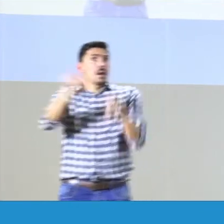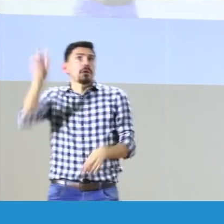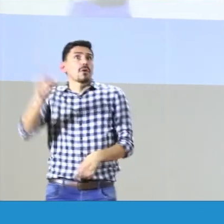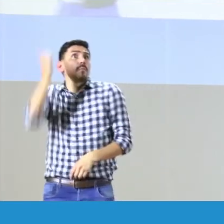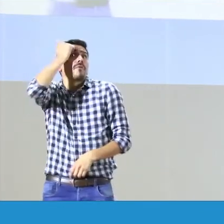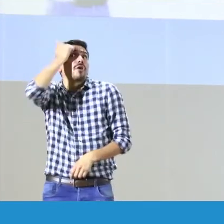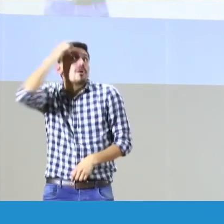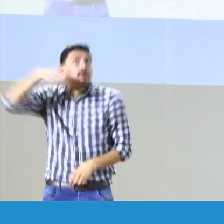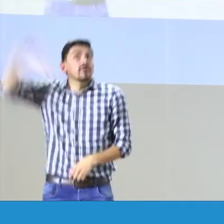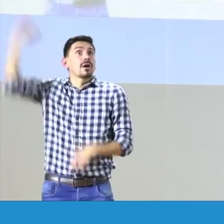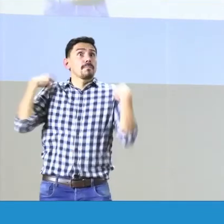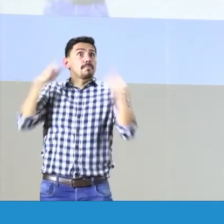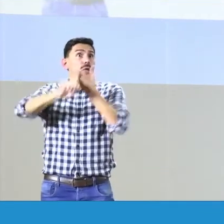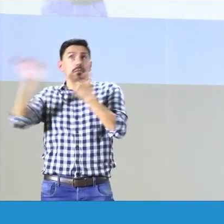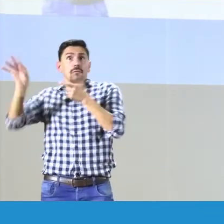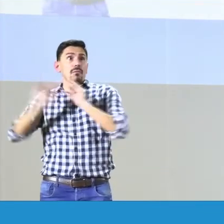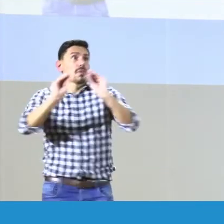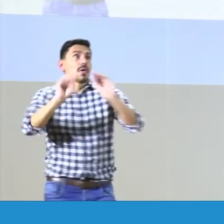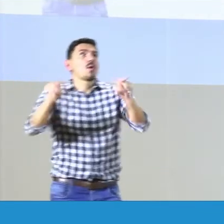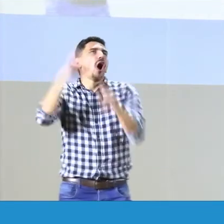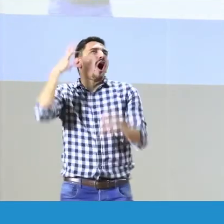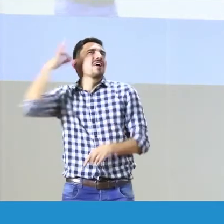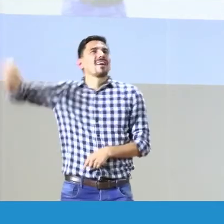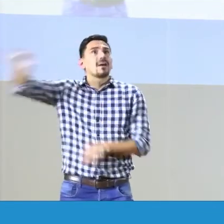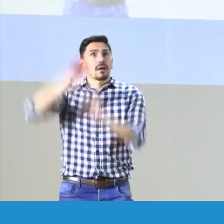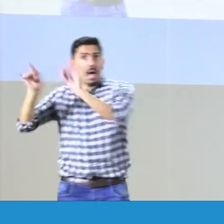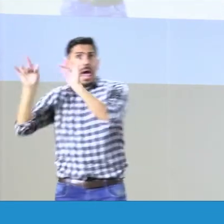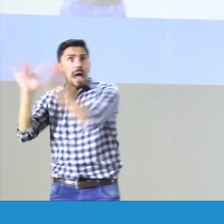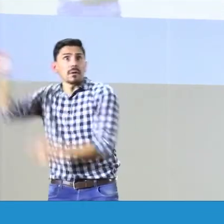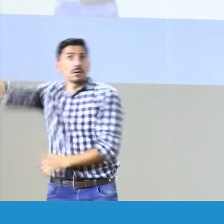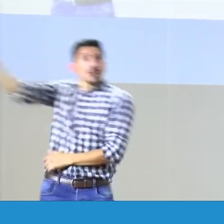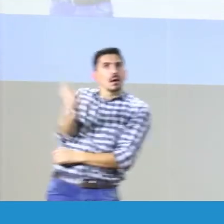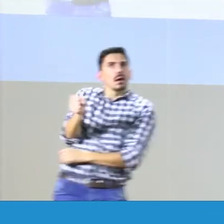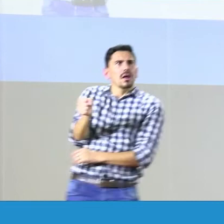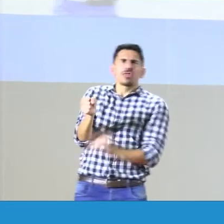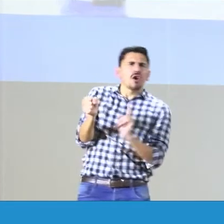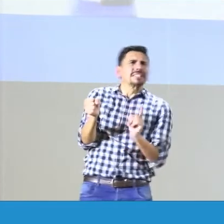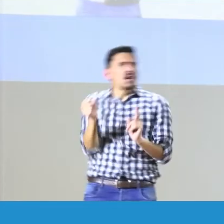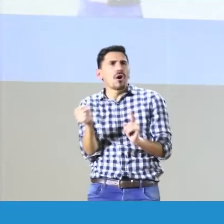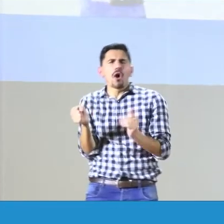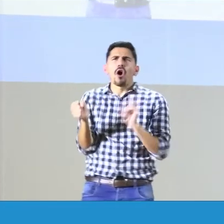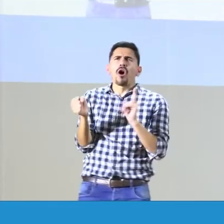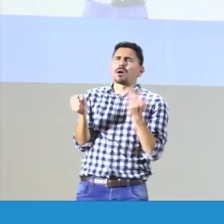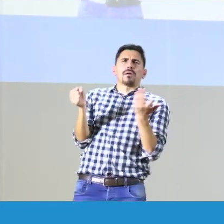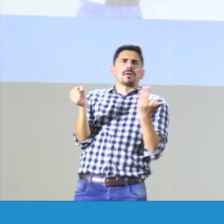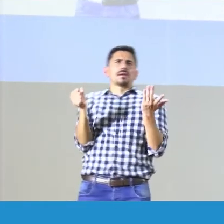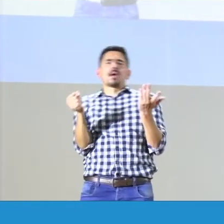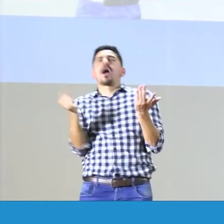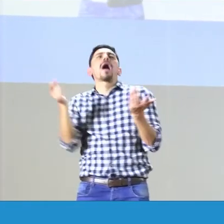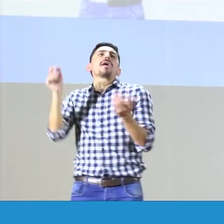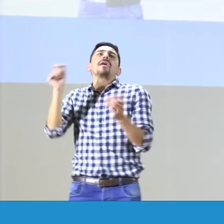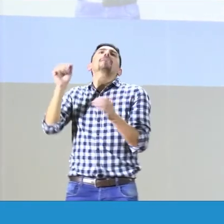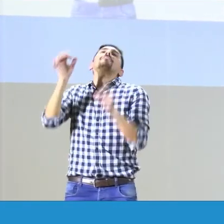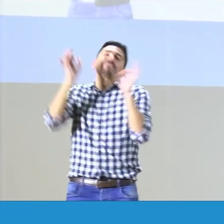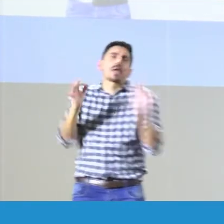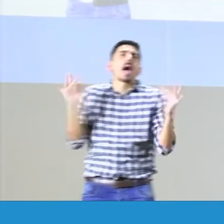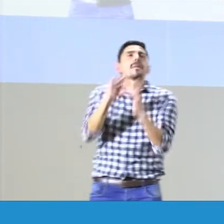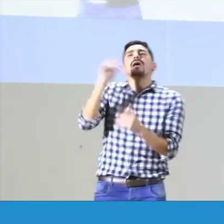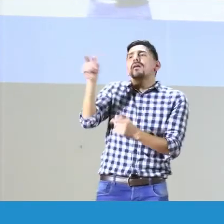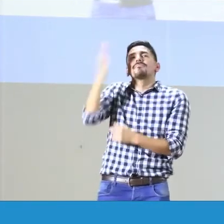¿Qué funciones tienen? Es un profesor que va a enseñar español tal y como se le enseñaba a las personas